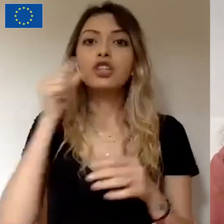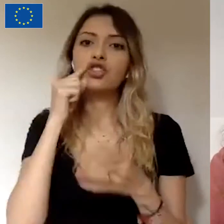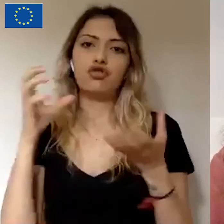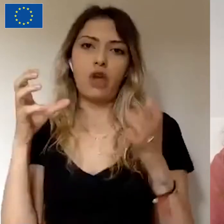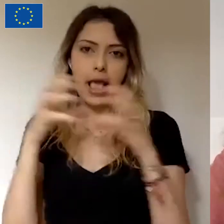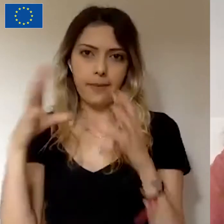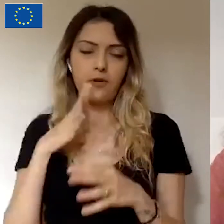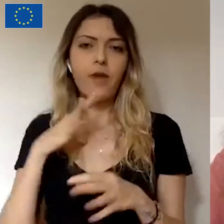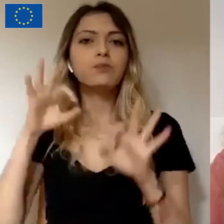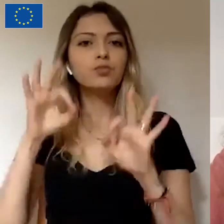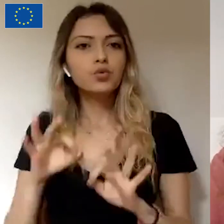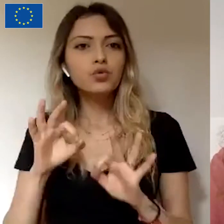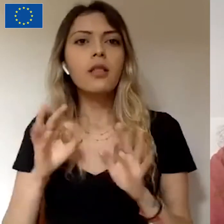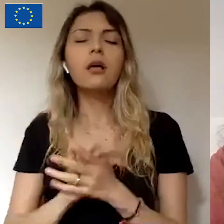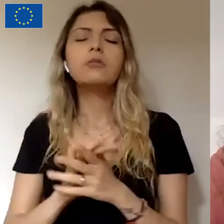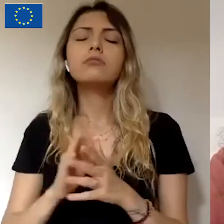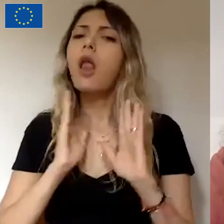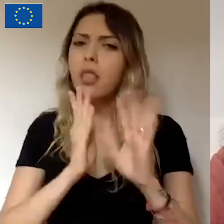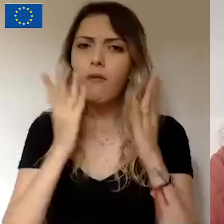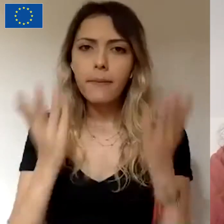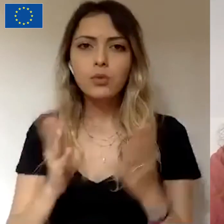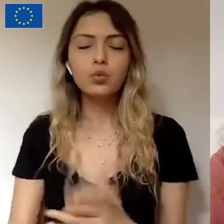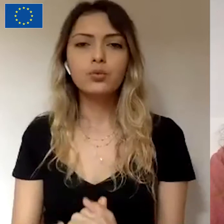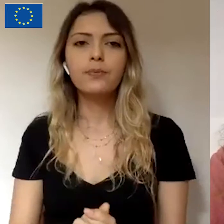şu an halen yalın bir şekilde devam ediyoruz diyebilirim.